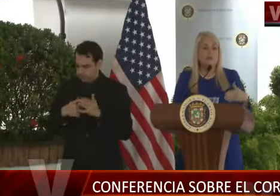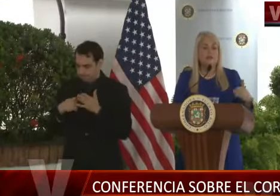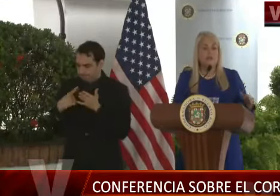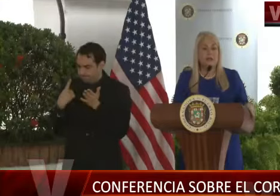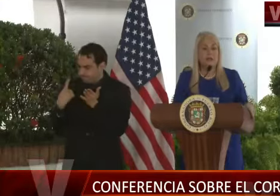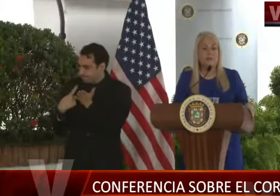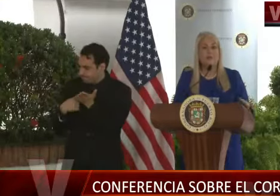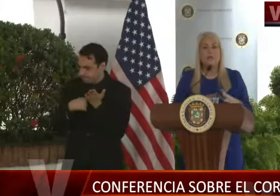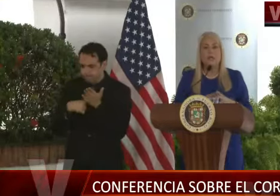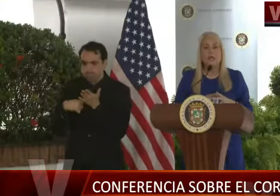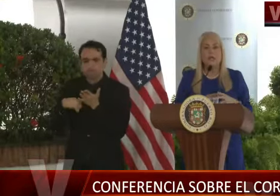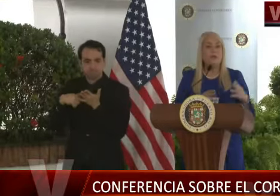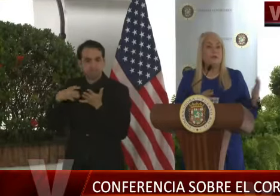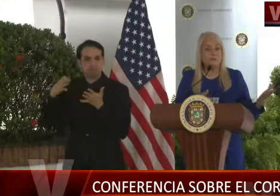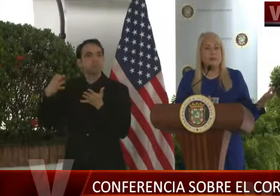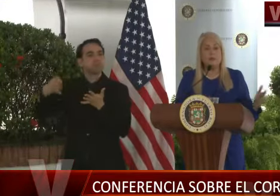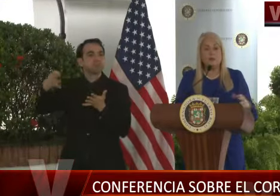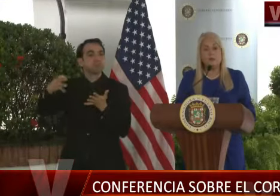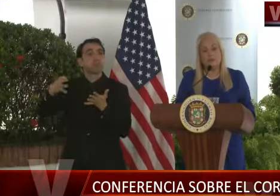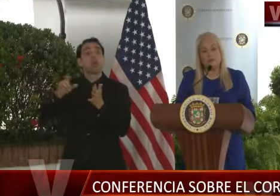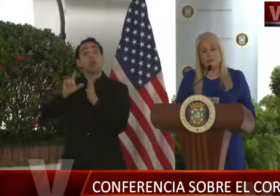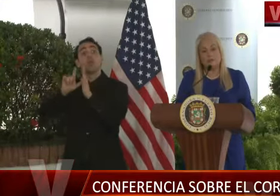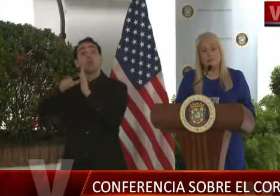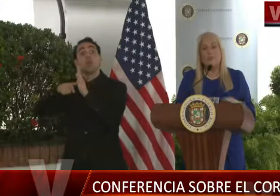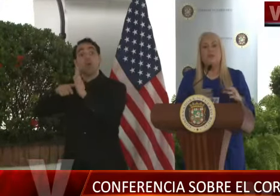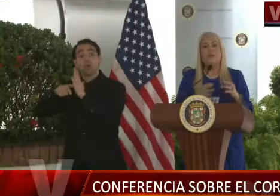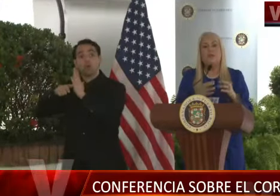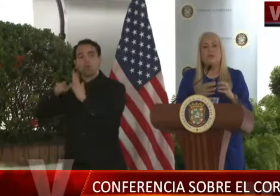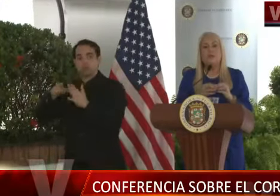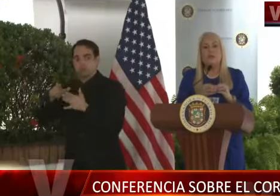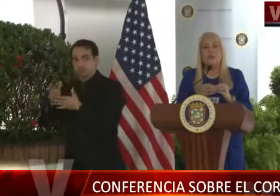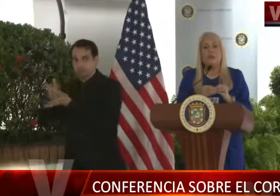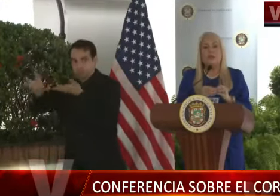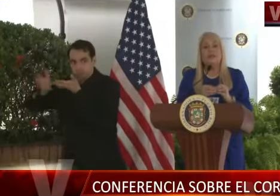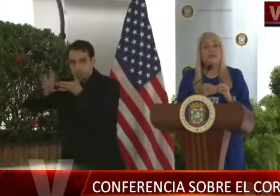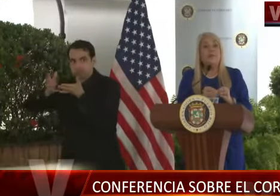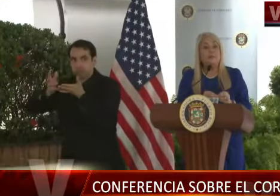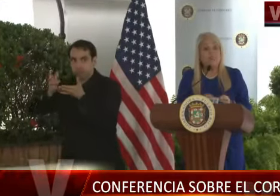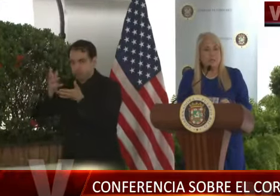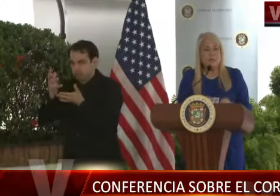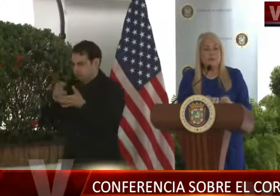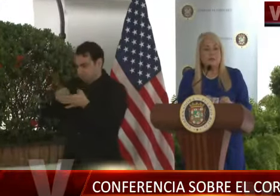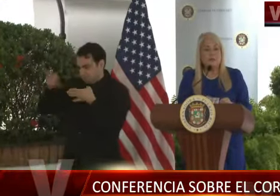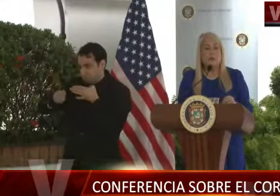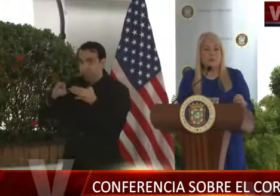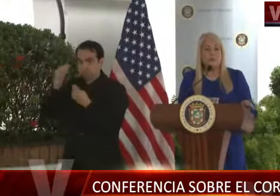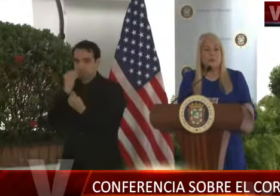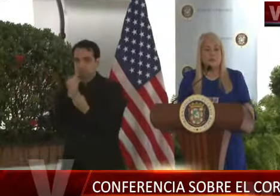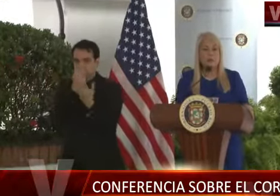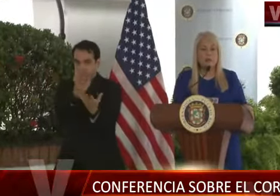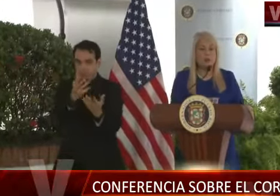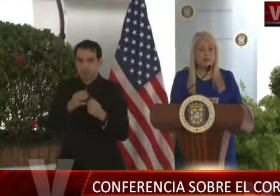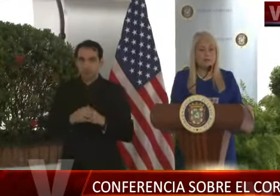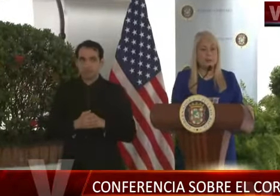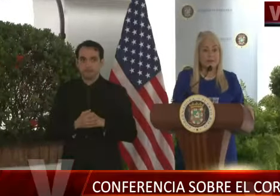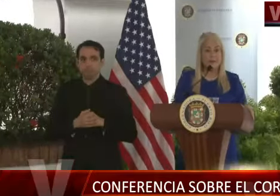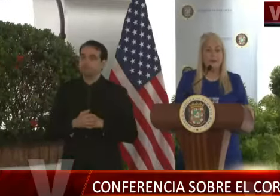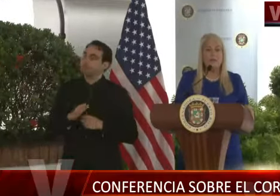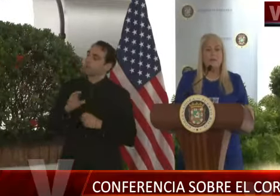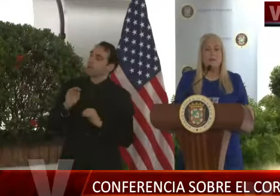y notificaremos cuál va a ser el resultado de esa conversación. En términos de pasajeros, sí, es una medida